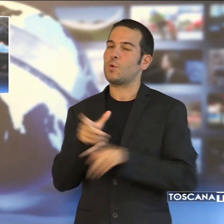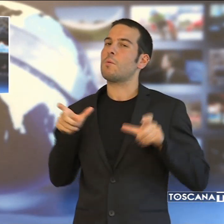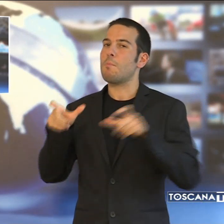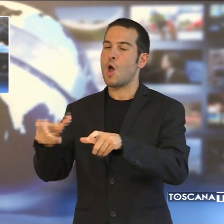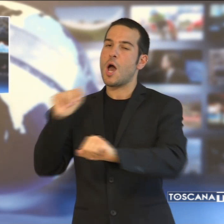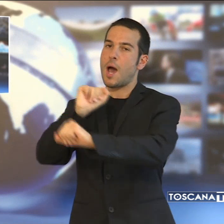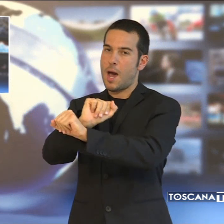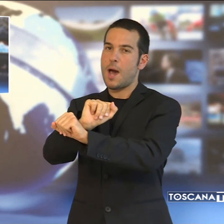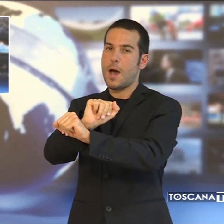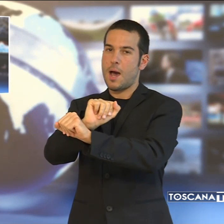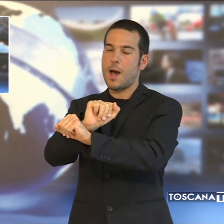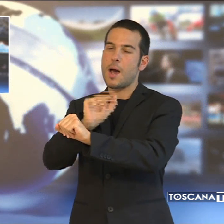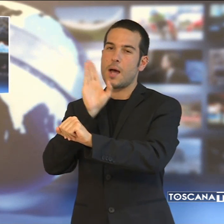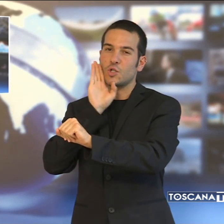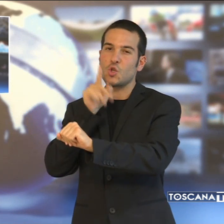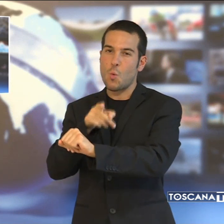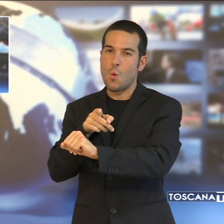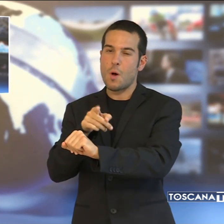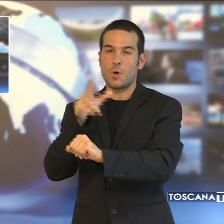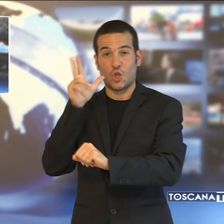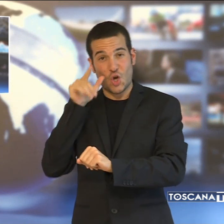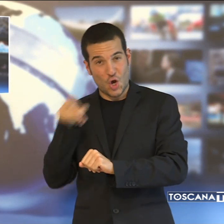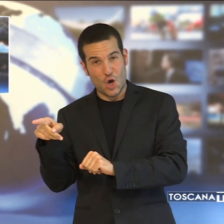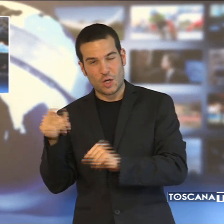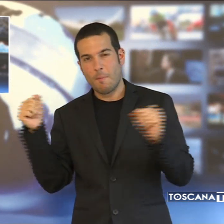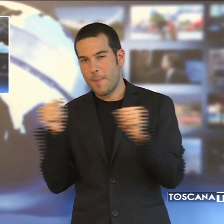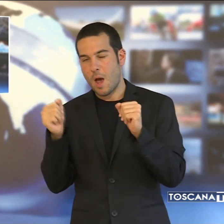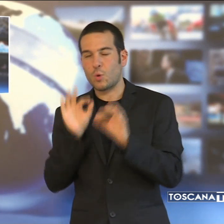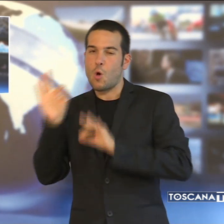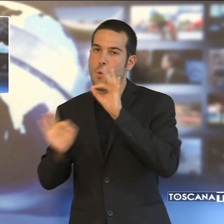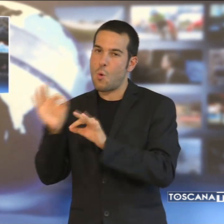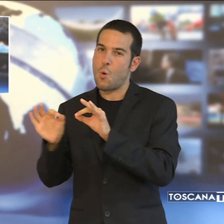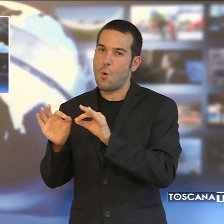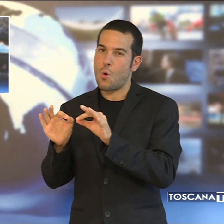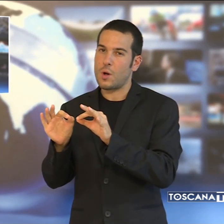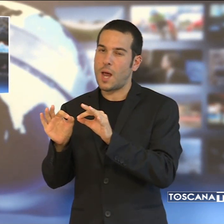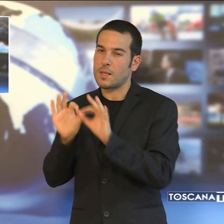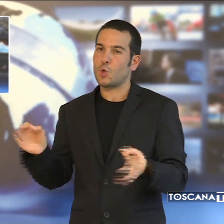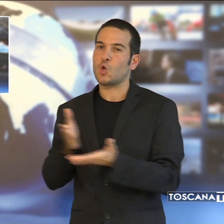il 31enne. Per la giovane tanta paura e medicazioni al pronto soccorso.